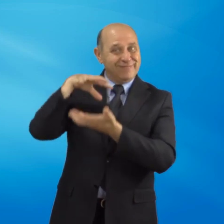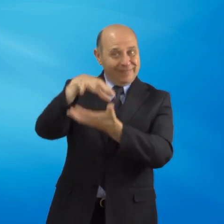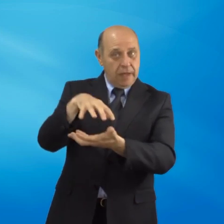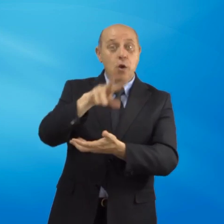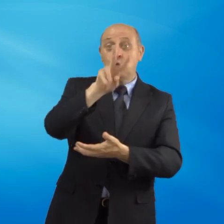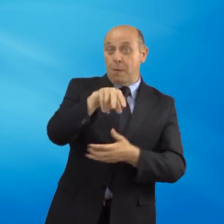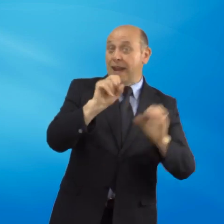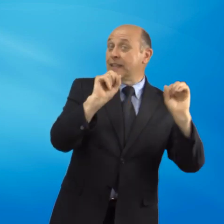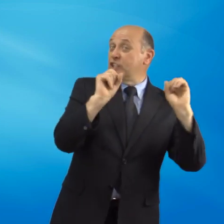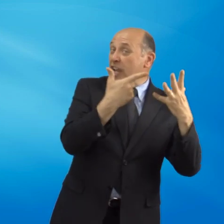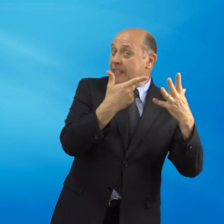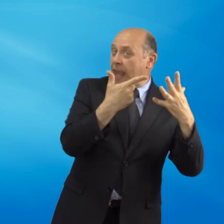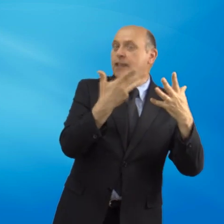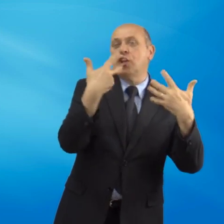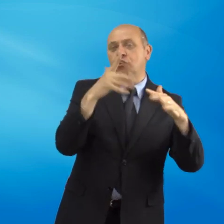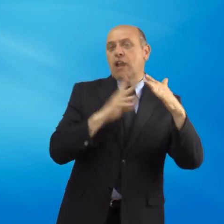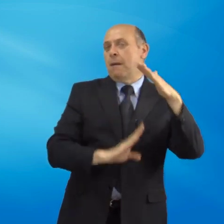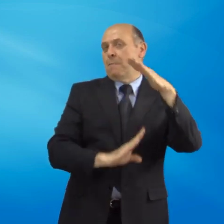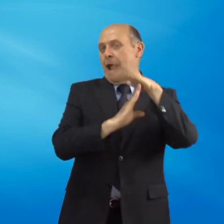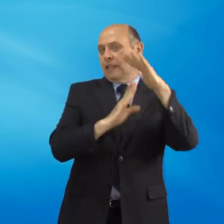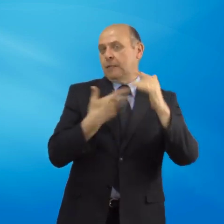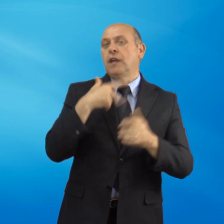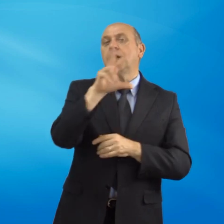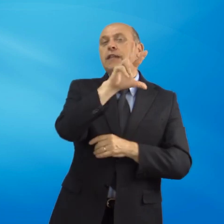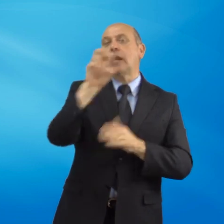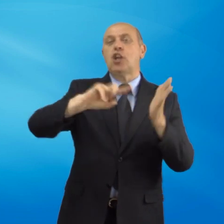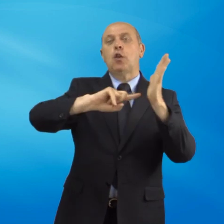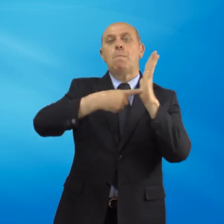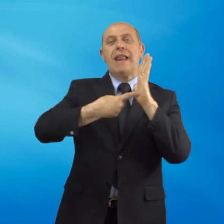è stato previsto i 300 milioni di euro.